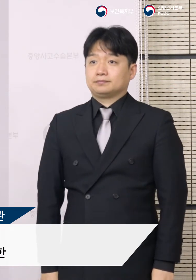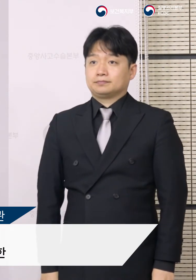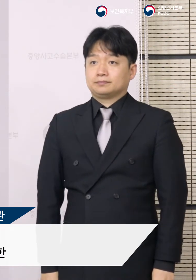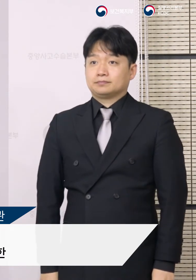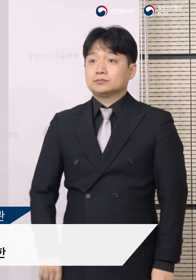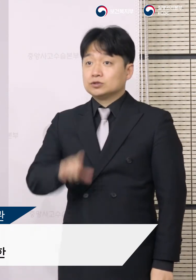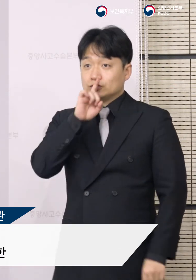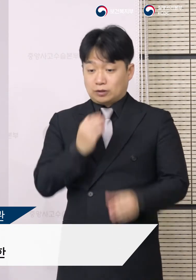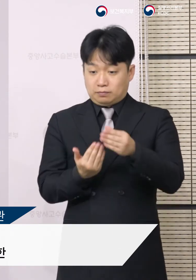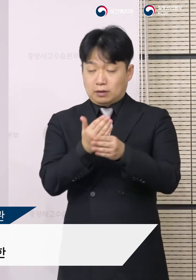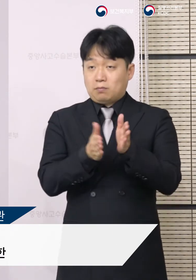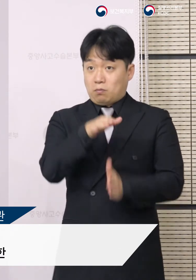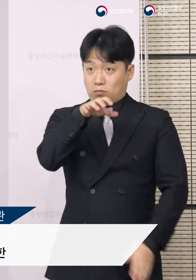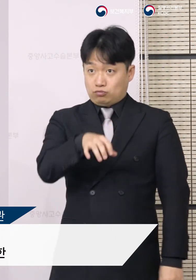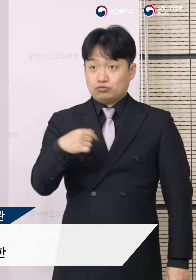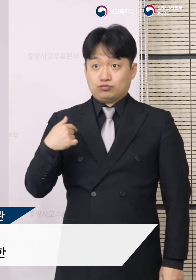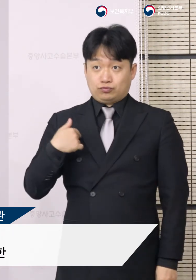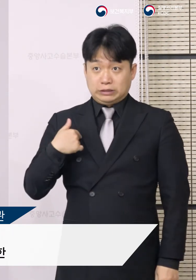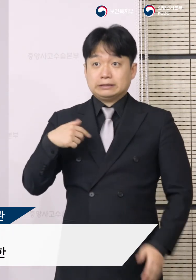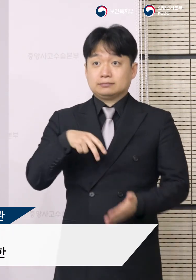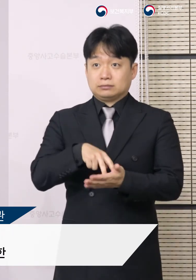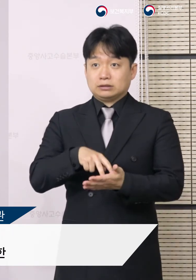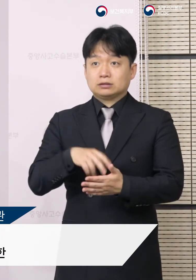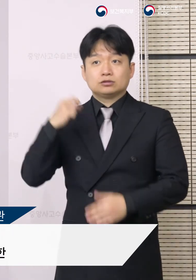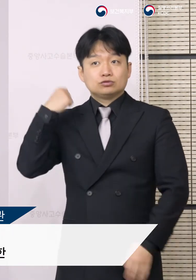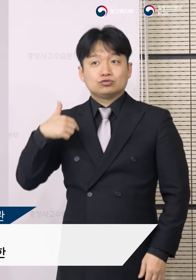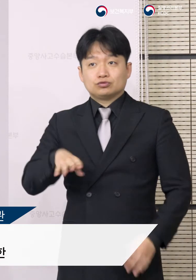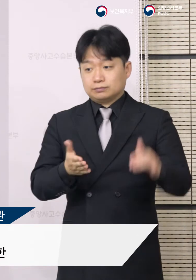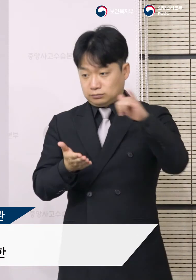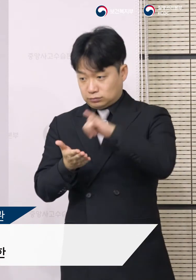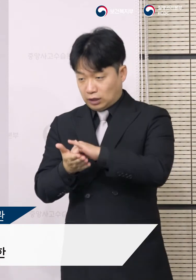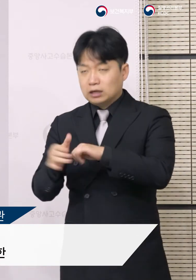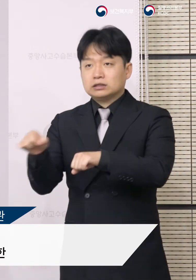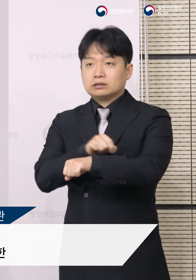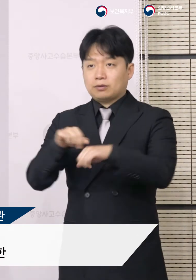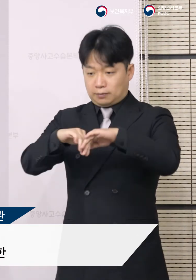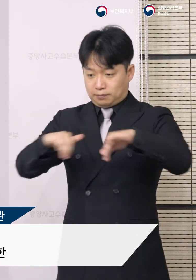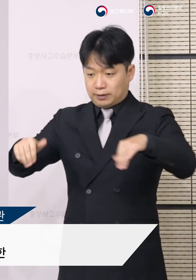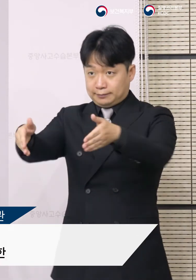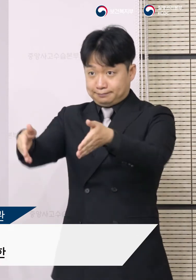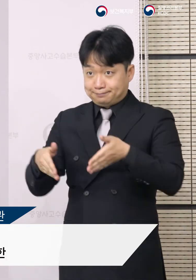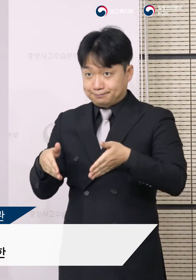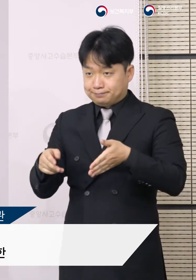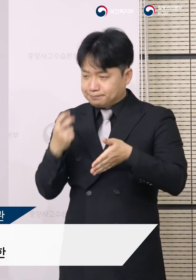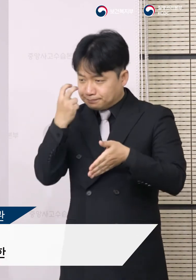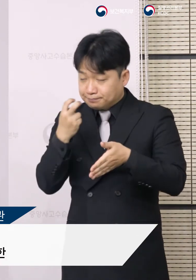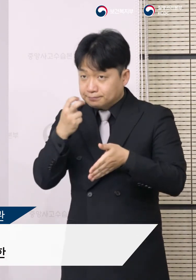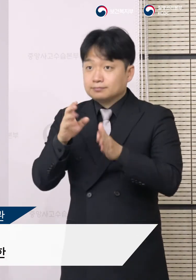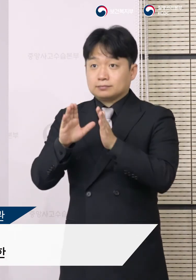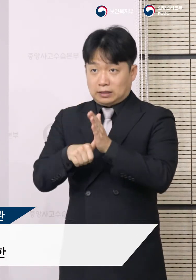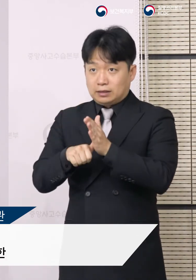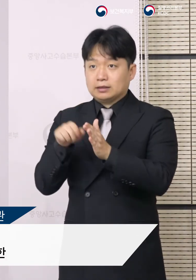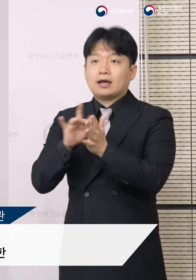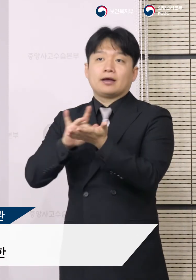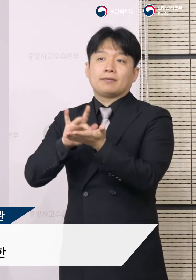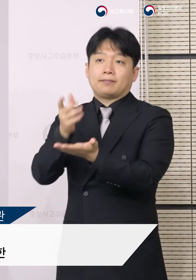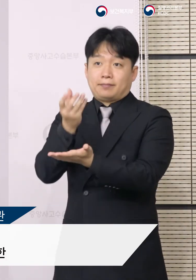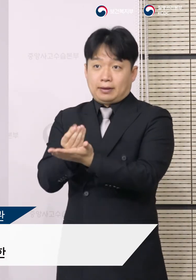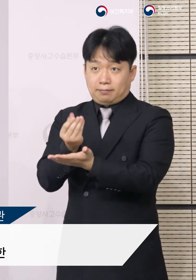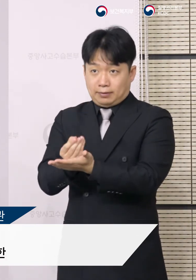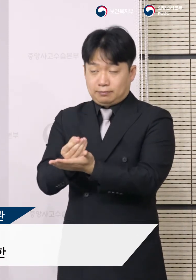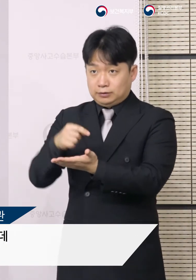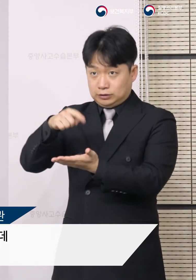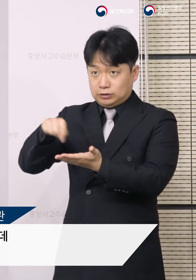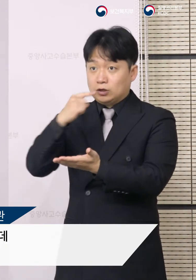아울러 중수본에서는 중국 입국 유학생들이 특별 입국 절차를 통해 입국할 때 자가진단 앱에